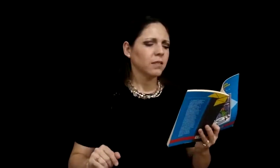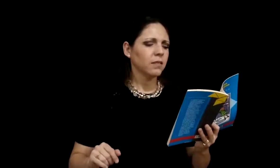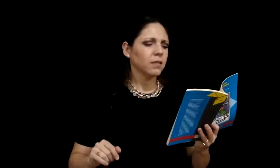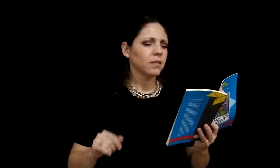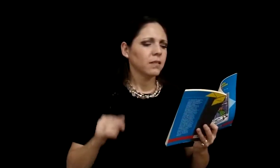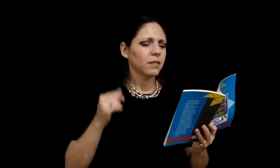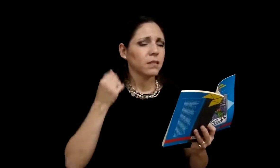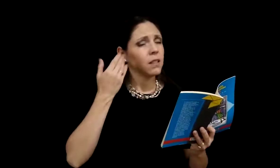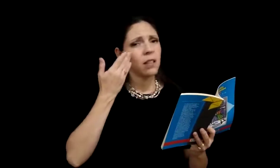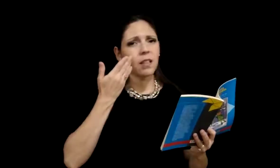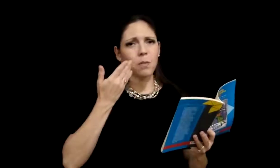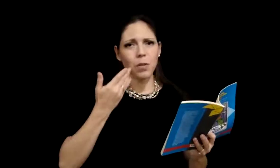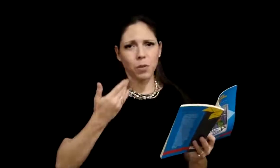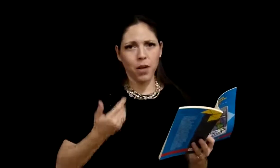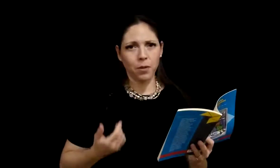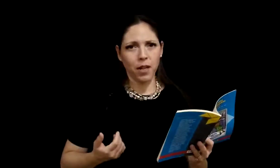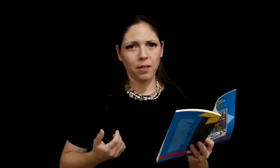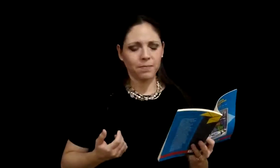y empezó a llorar.